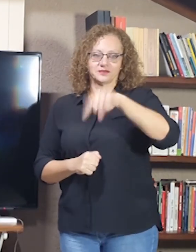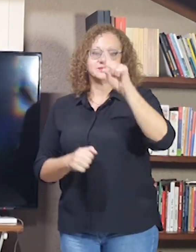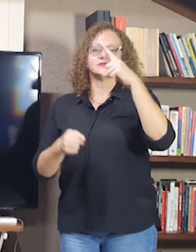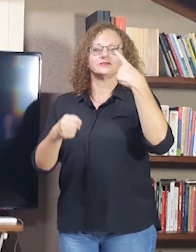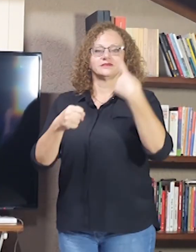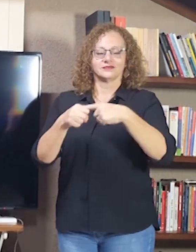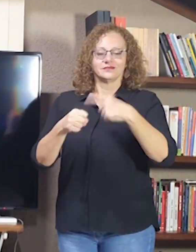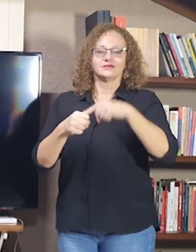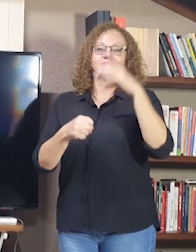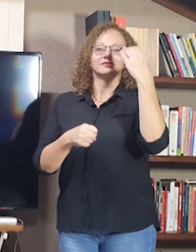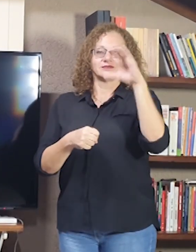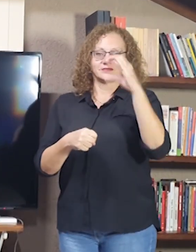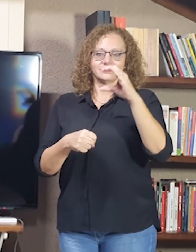Eu, Curitiba, ir.